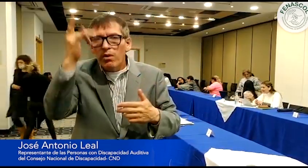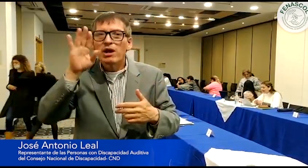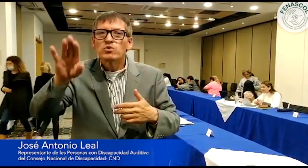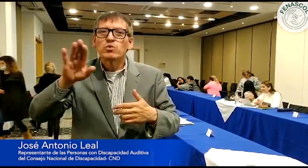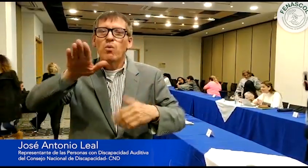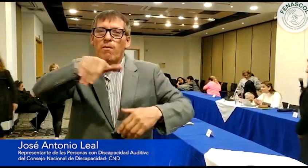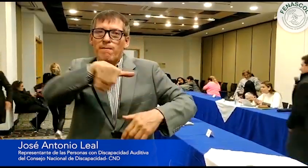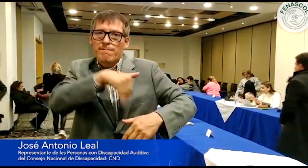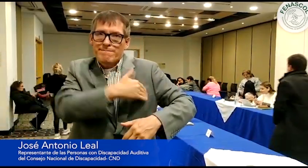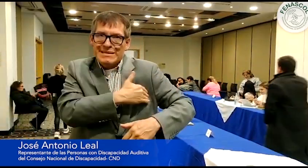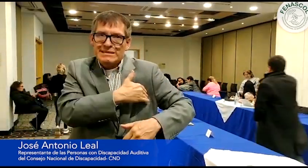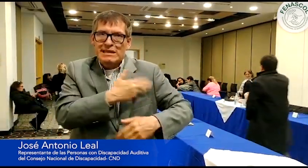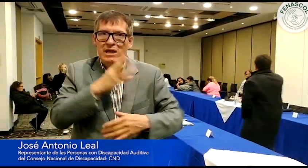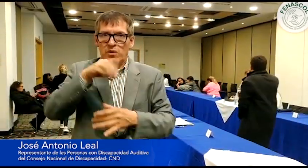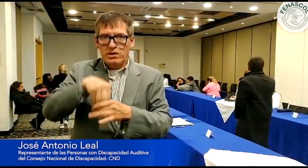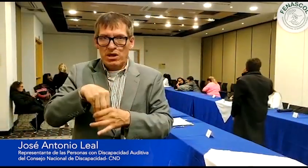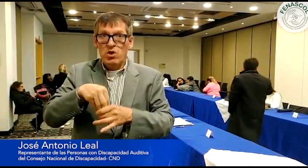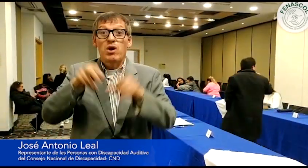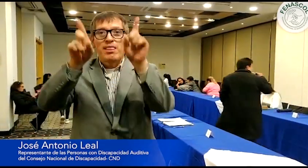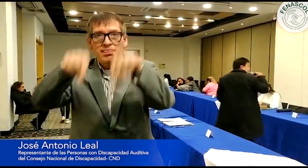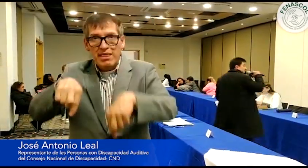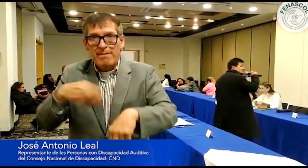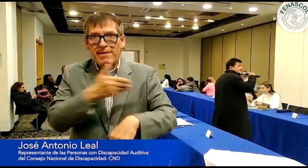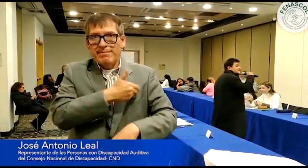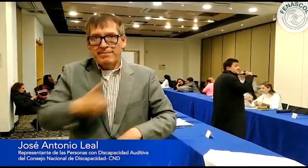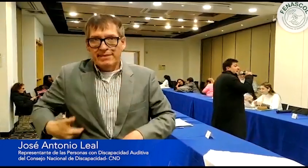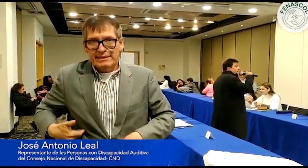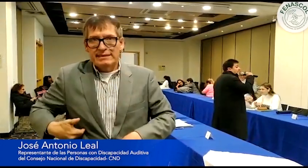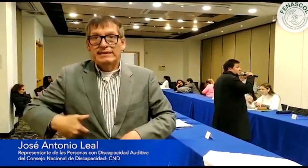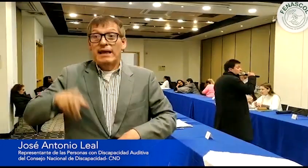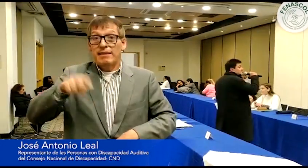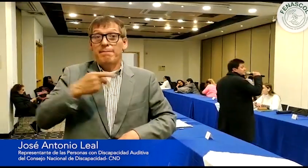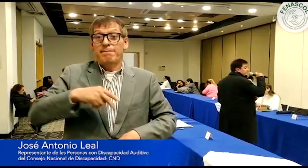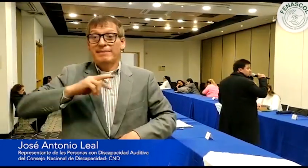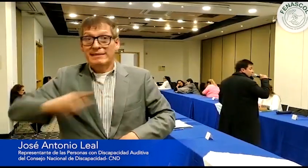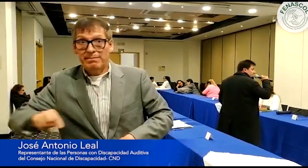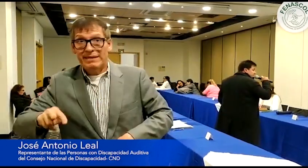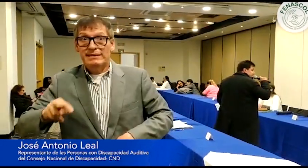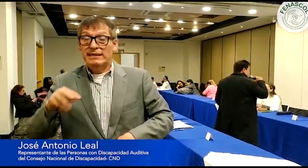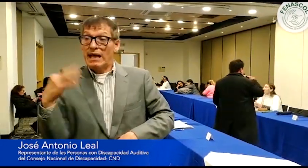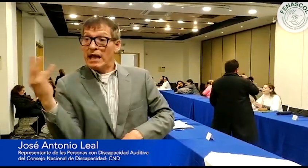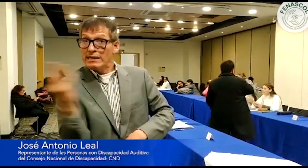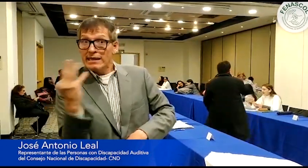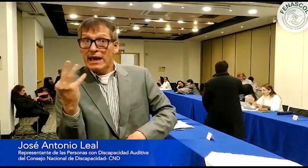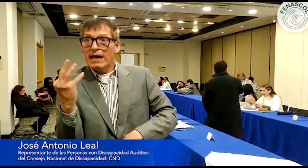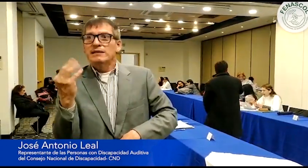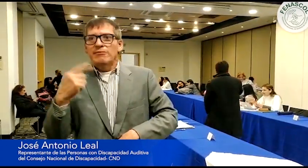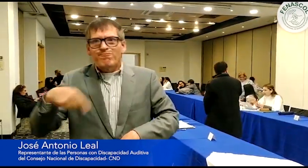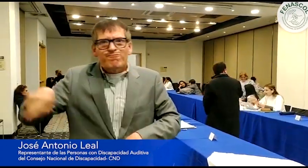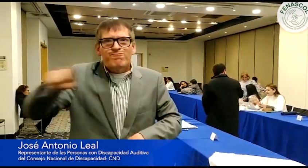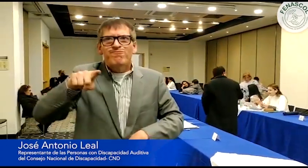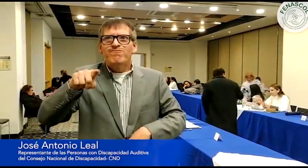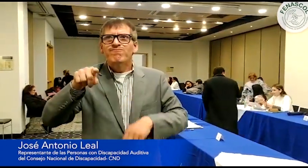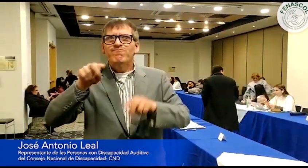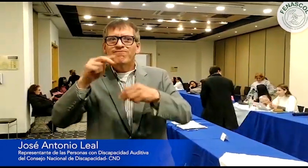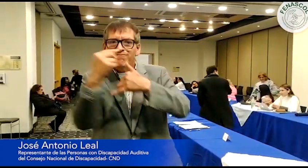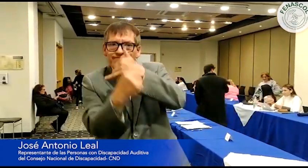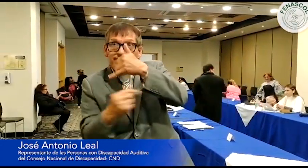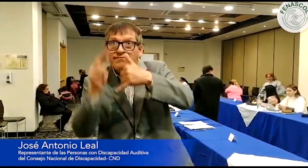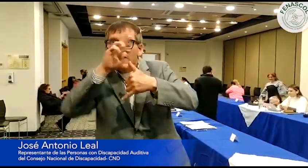reunión gestionada por el Ministerio del Interior, la Presidencia y la Vicepresidencia de la República. Esta reunión fue enfocada